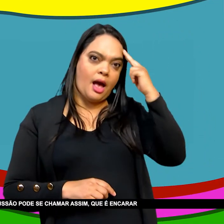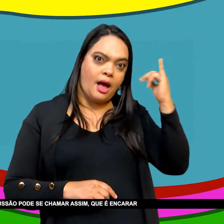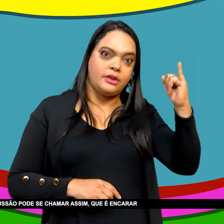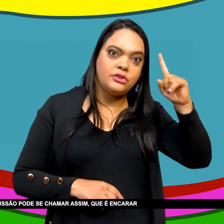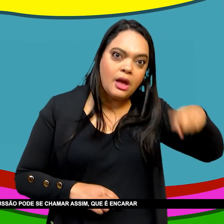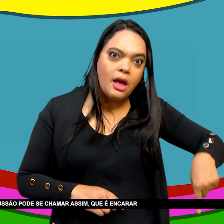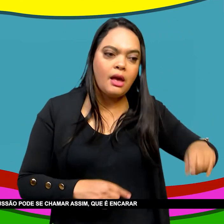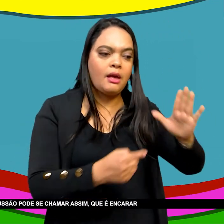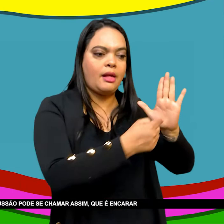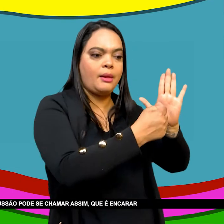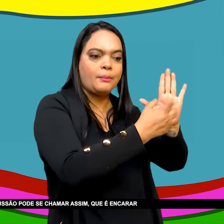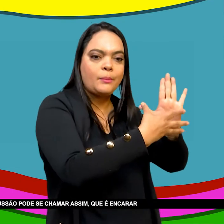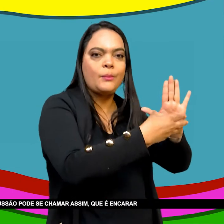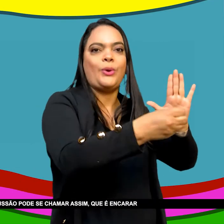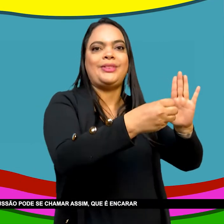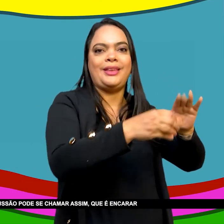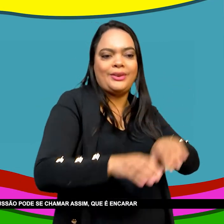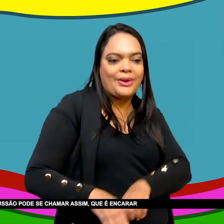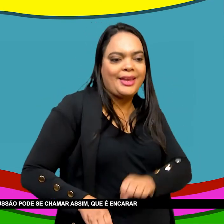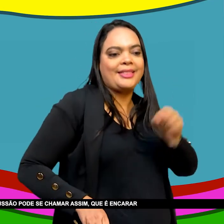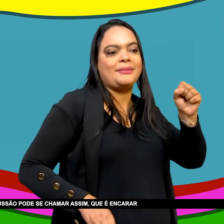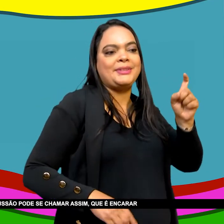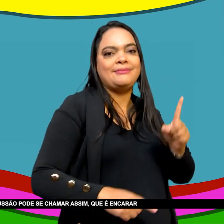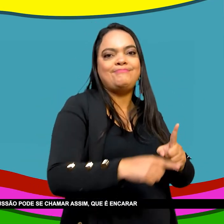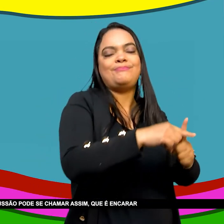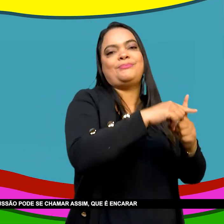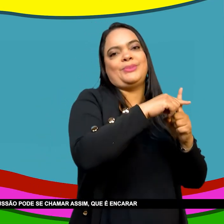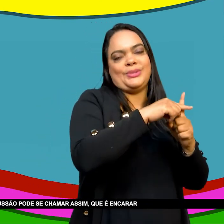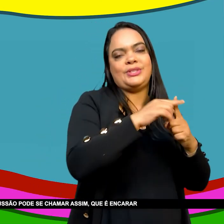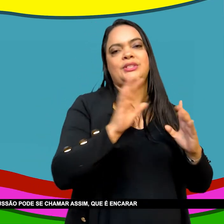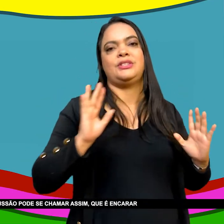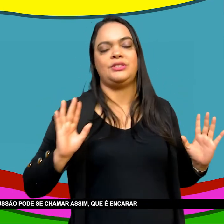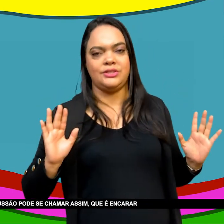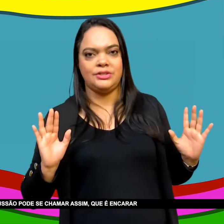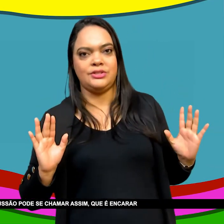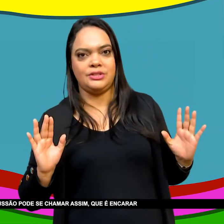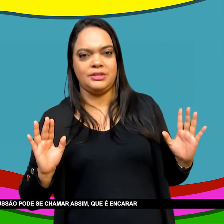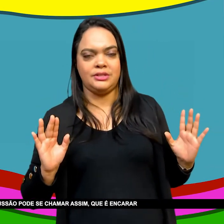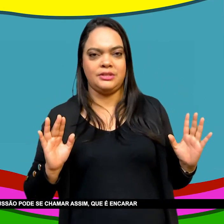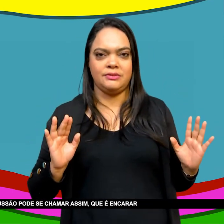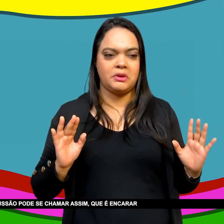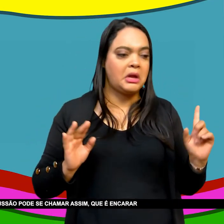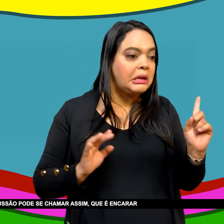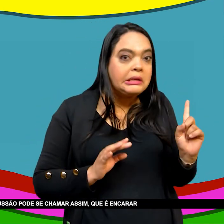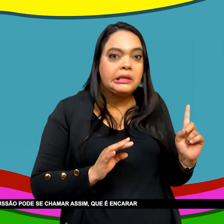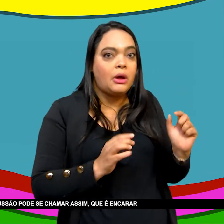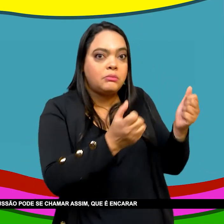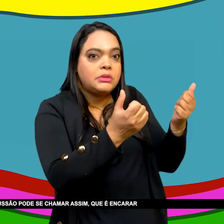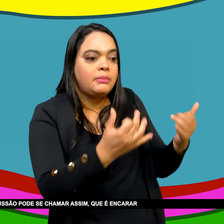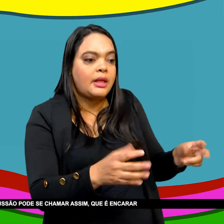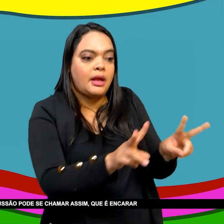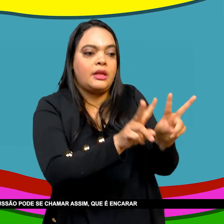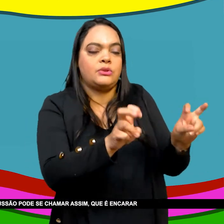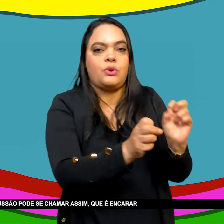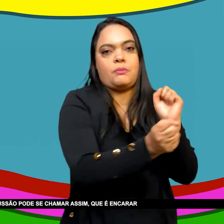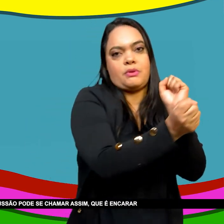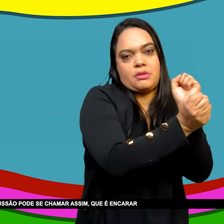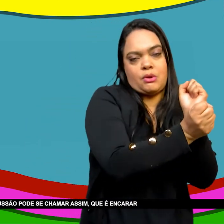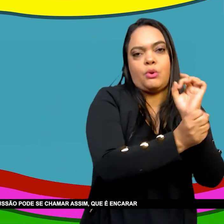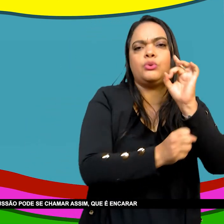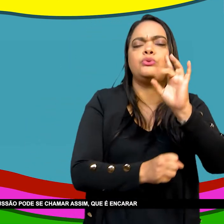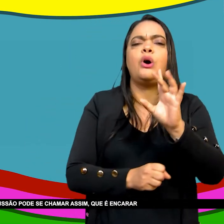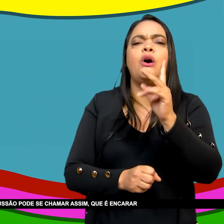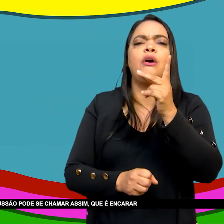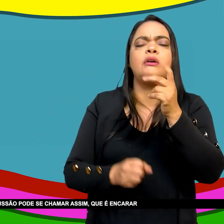Havia uma terceira Havia uma terceira Releitura Uma terceira repercussão Que posso